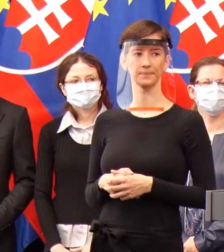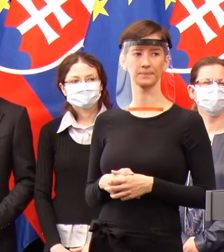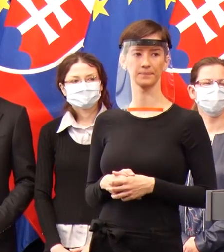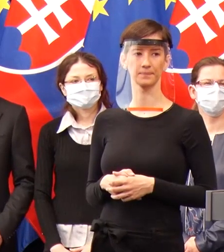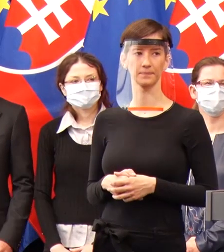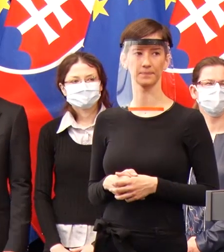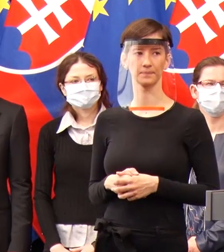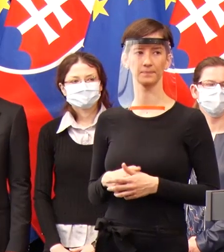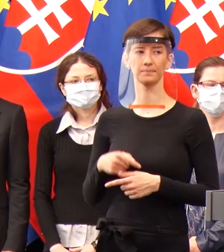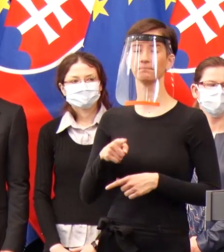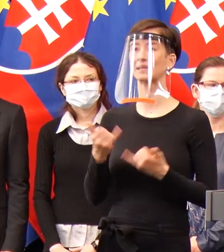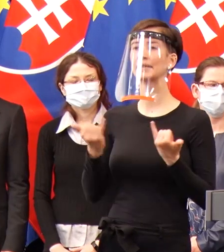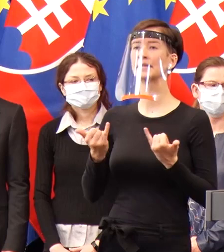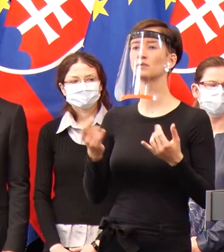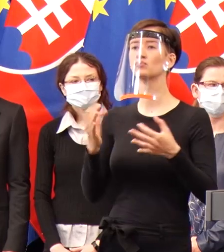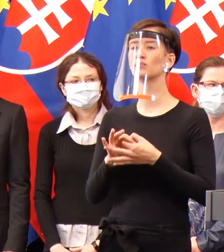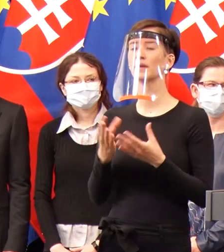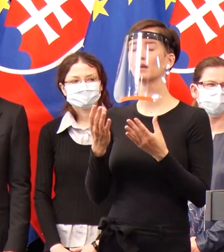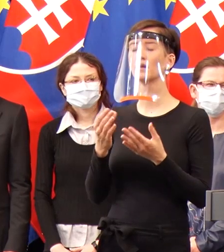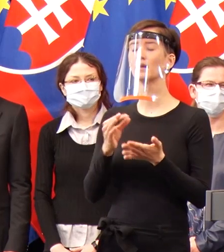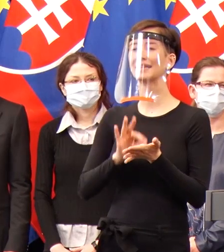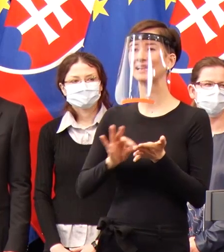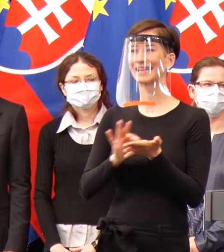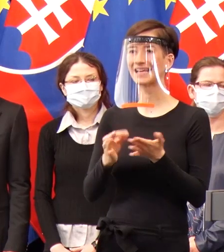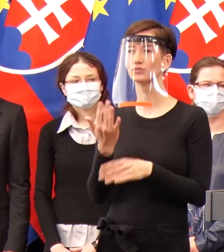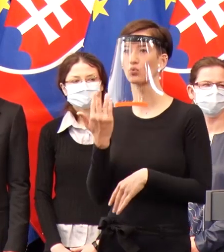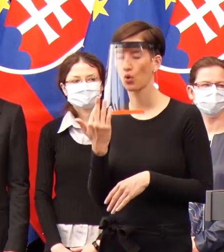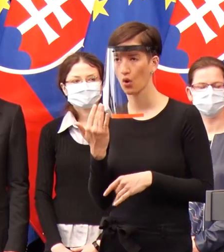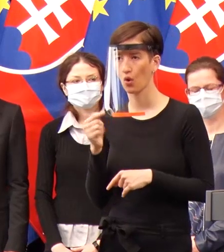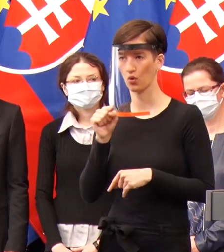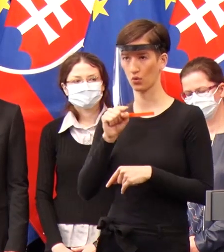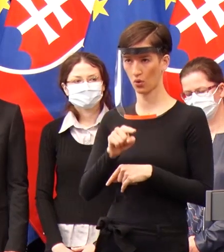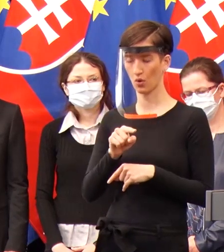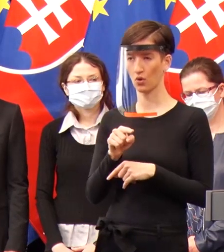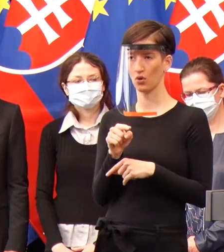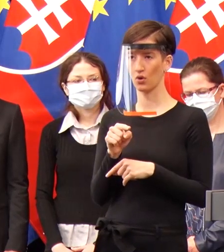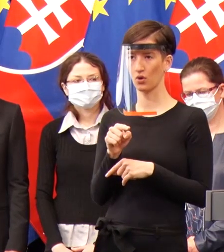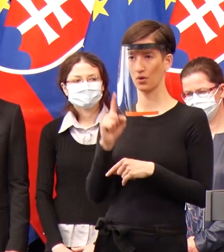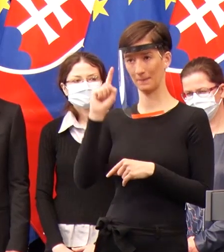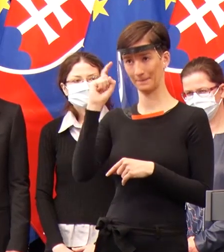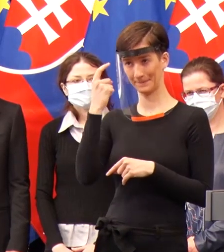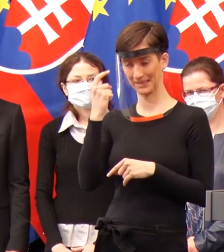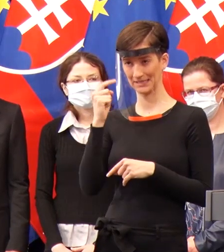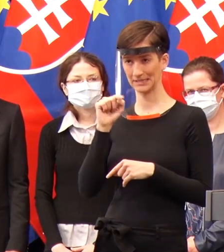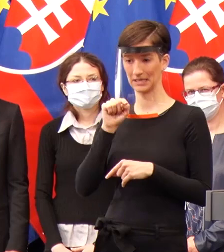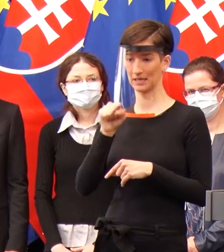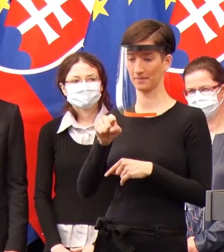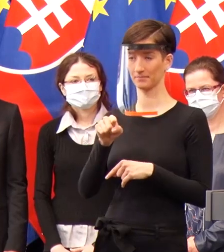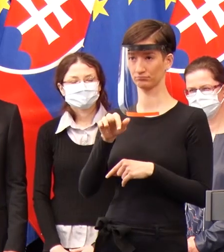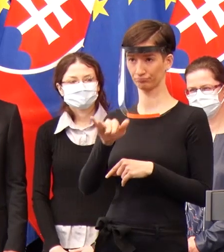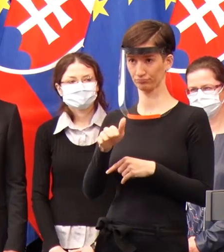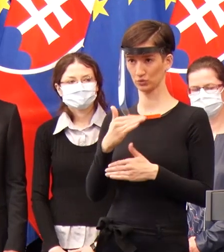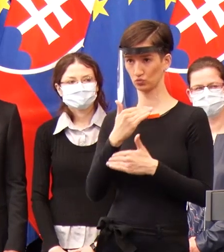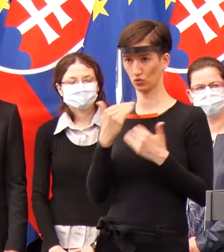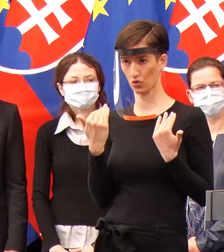počte testov, ktoré máme dnes. vrali, že za 3 týždne bude trvať certifikácia našich slovenských testov. Máme dovtedy dostatok testov na to, aby sme mohli